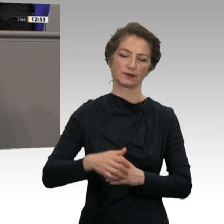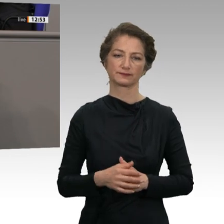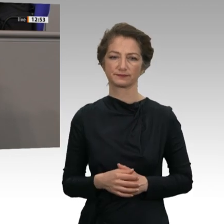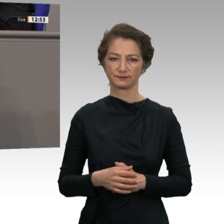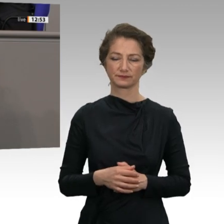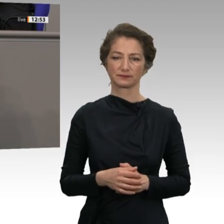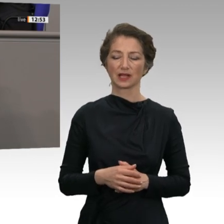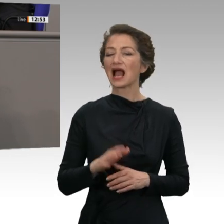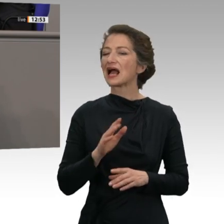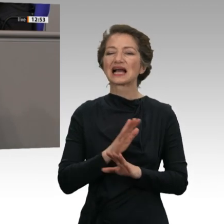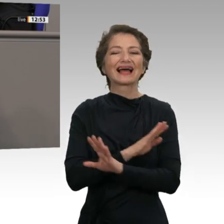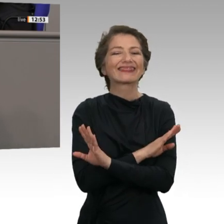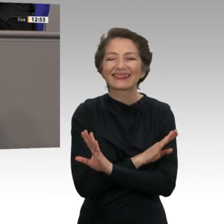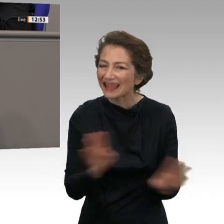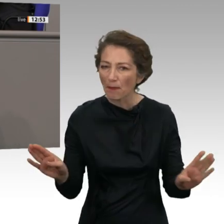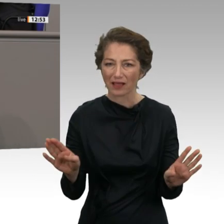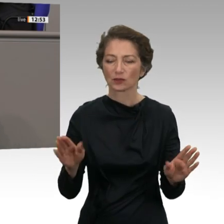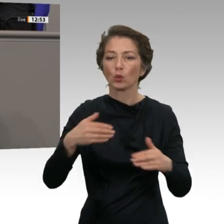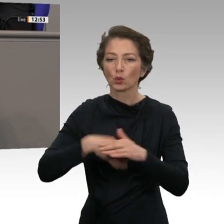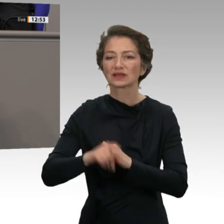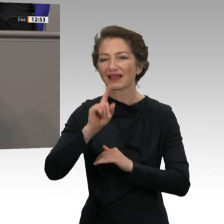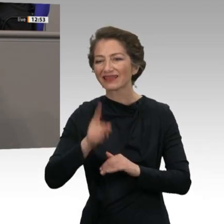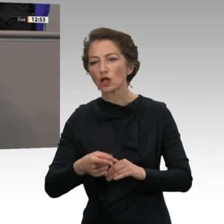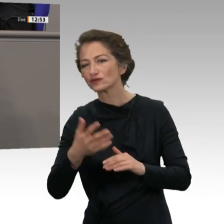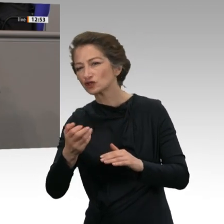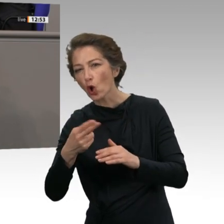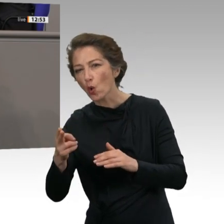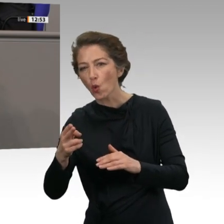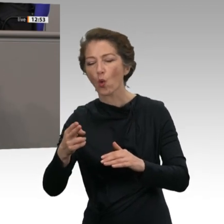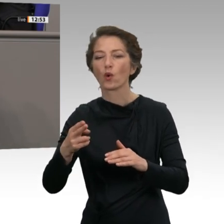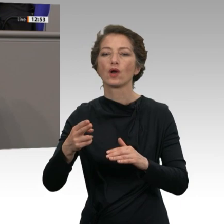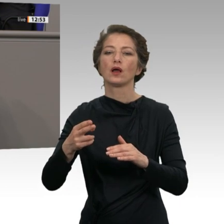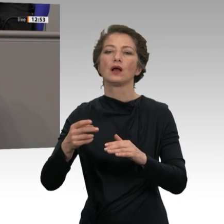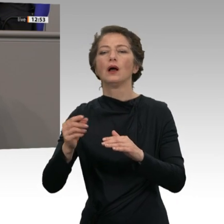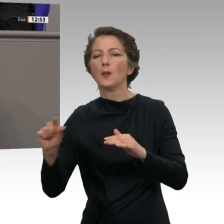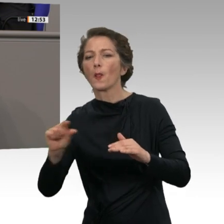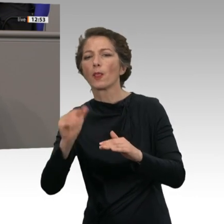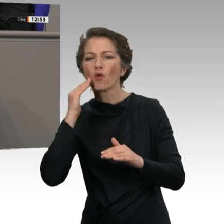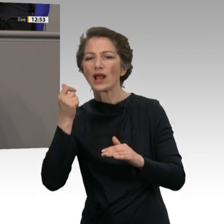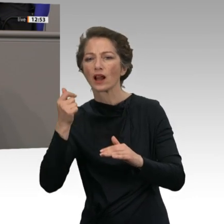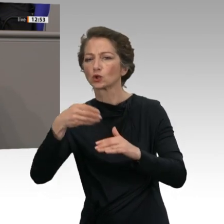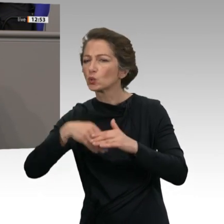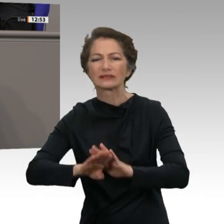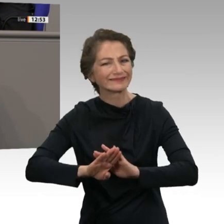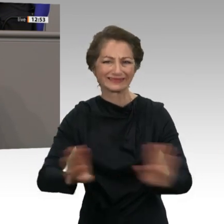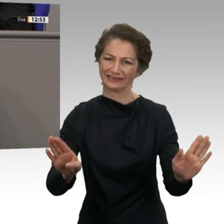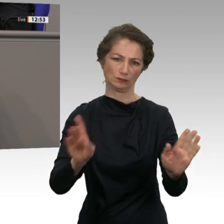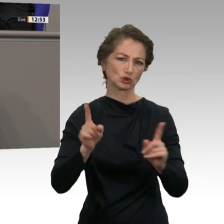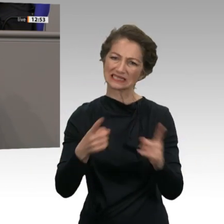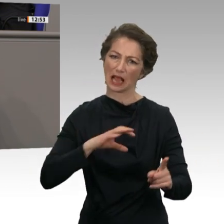als 1 050 Euro und gegebenenfalls Wohngeld leben muss. Zum Schluss. Unser Ziel ist, dass so wenige Menschen wie